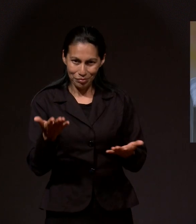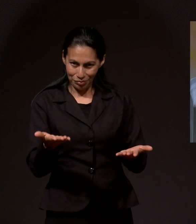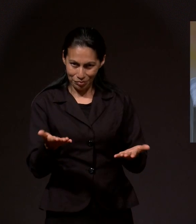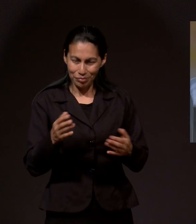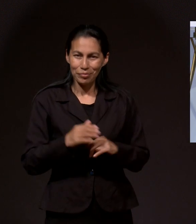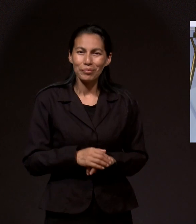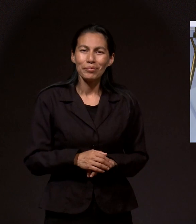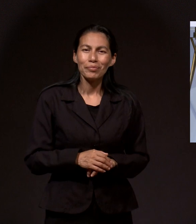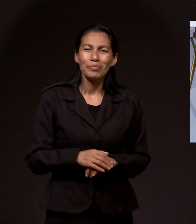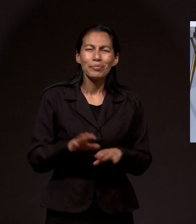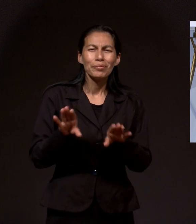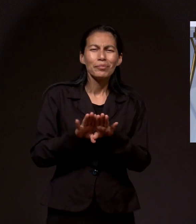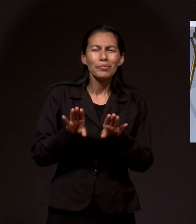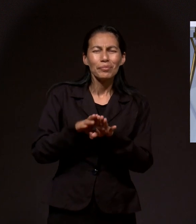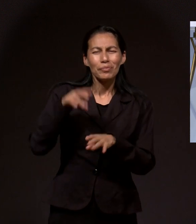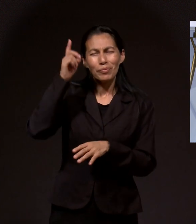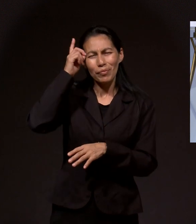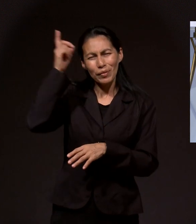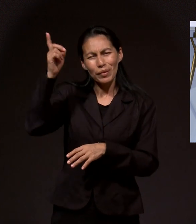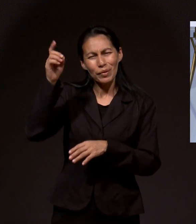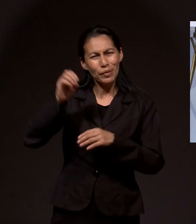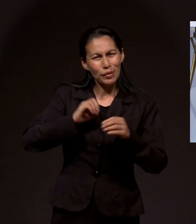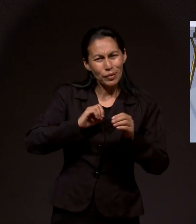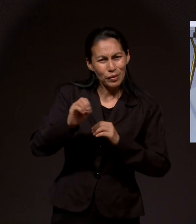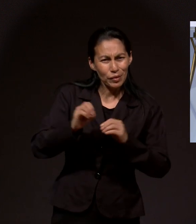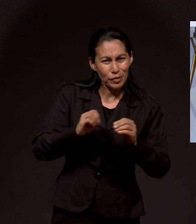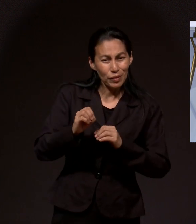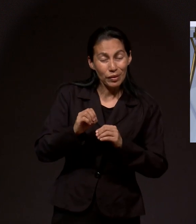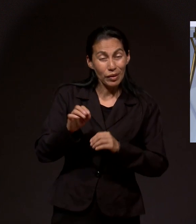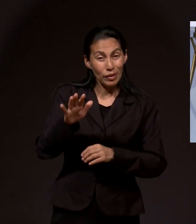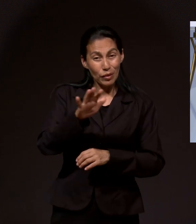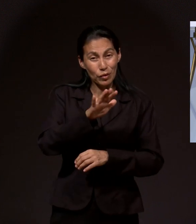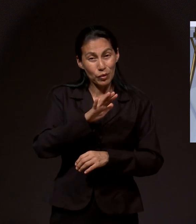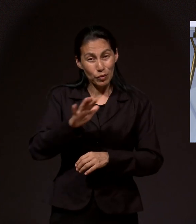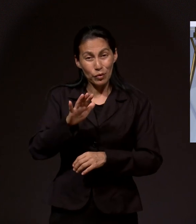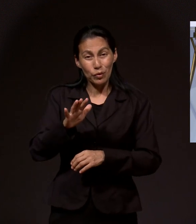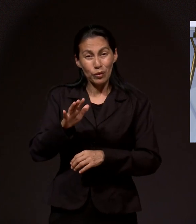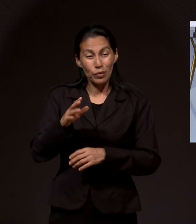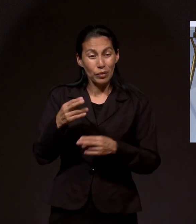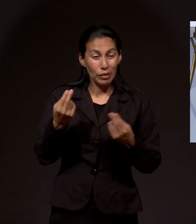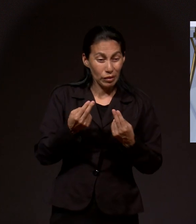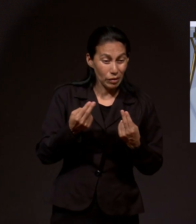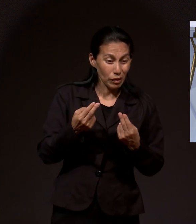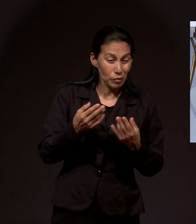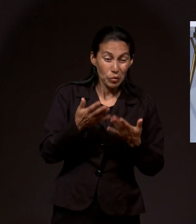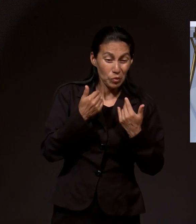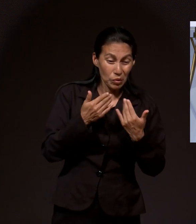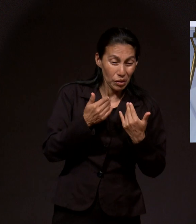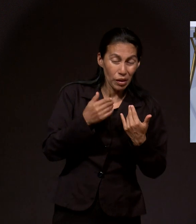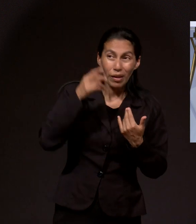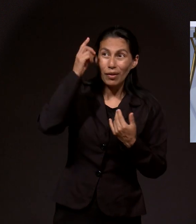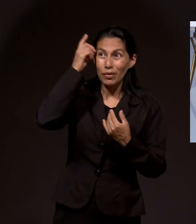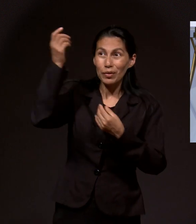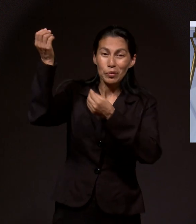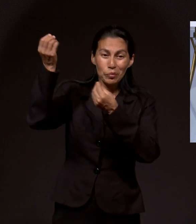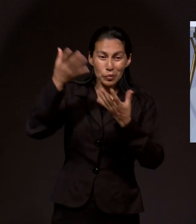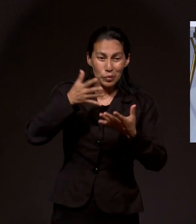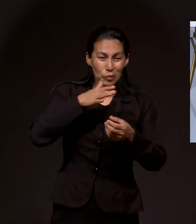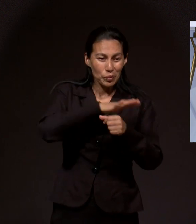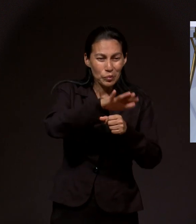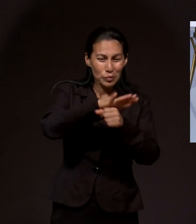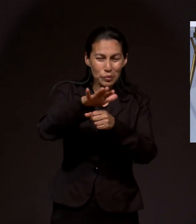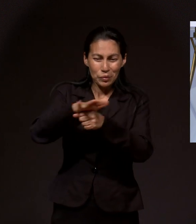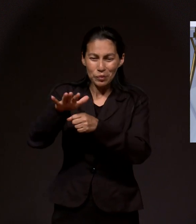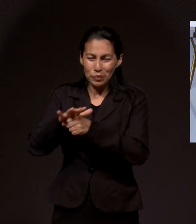miremos a Dios y Él suplirá todo lo que nos falte. Y mientras